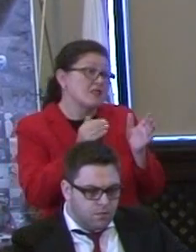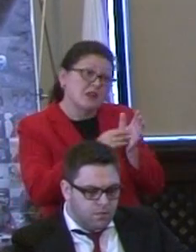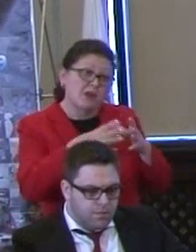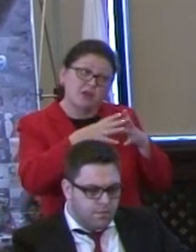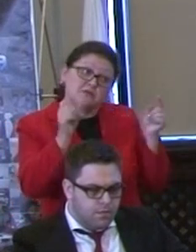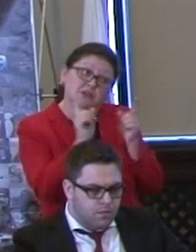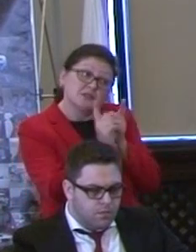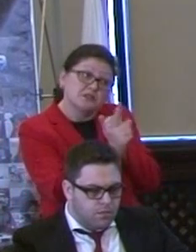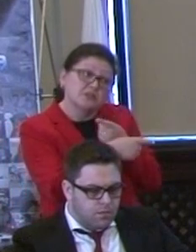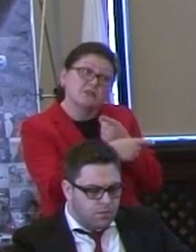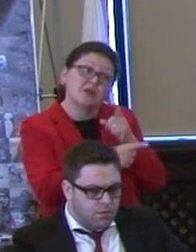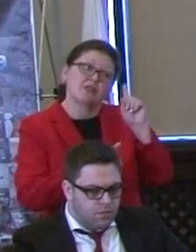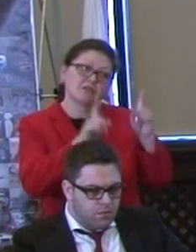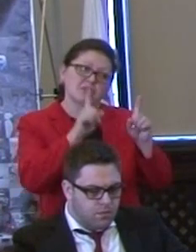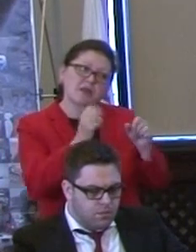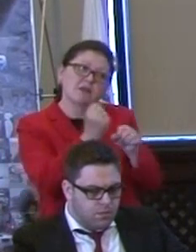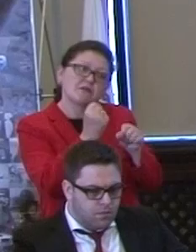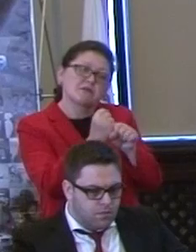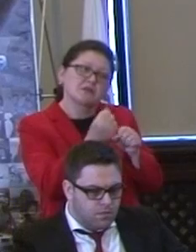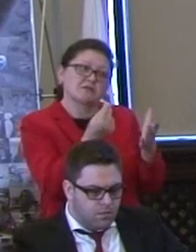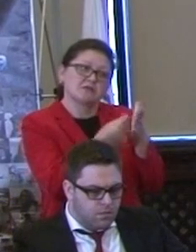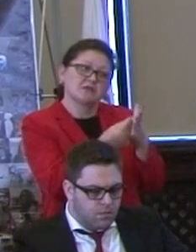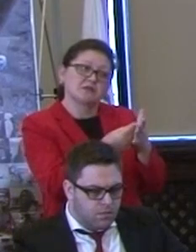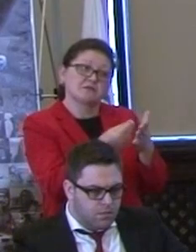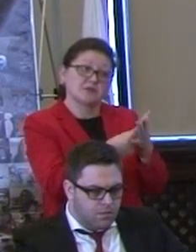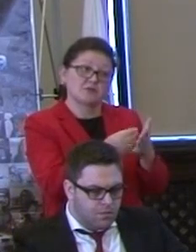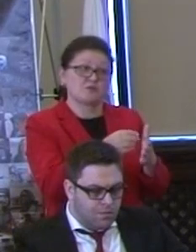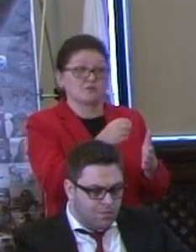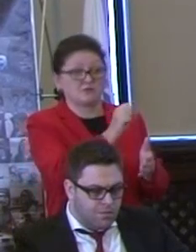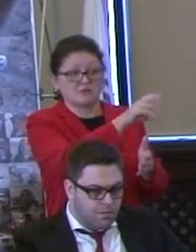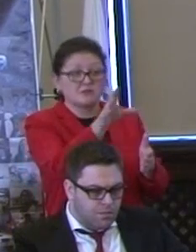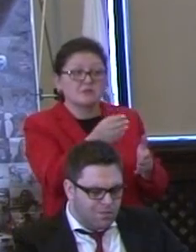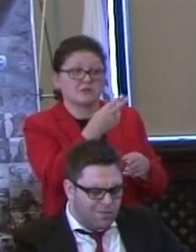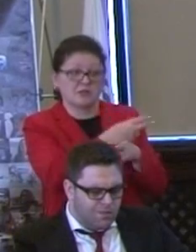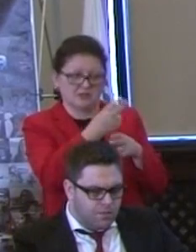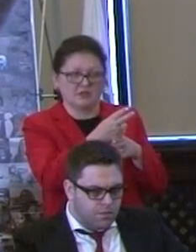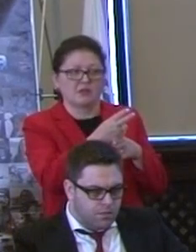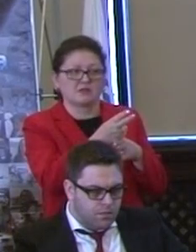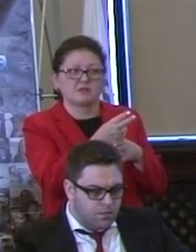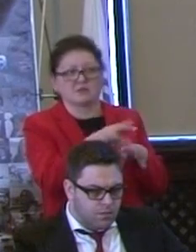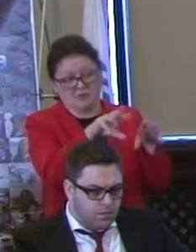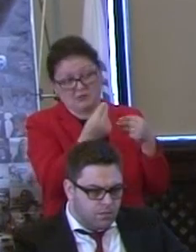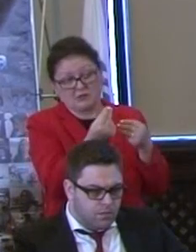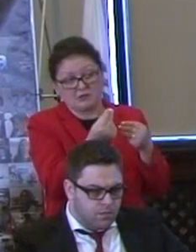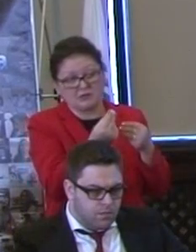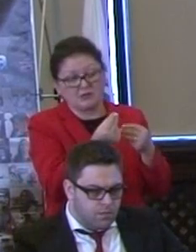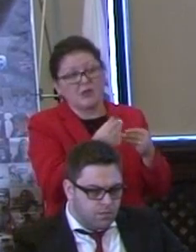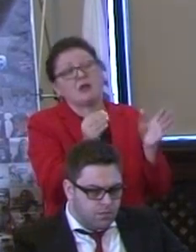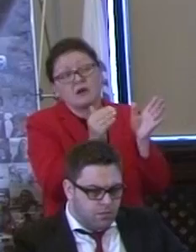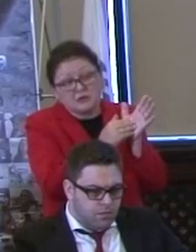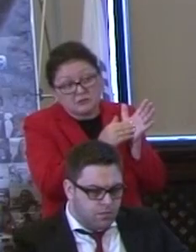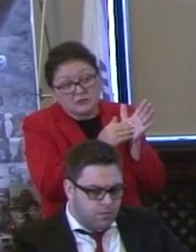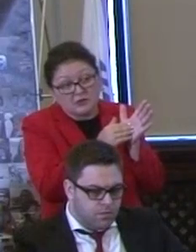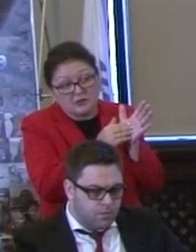și îți place să lucrezi plătiți din banii publici, adică din banii noștrii tuturor, trebuie să